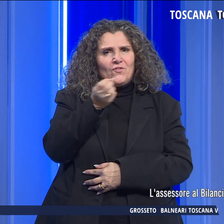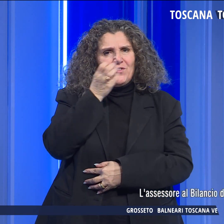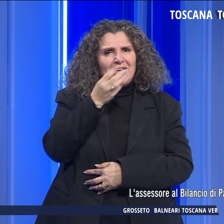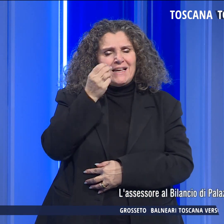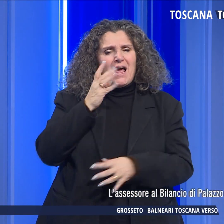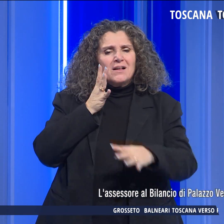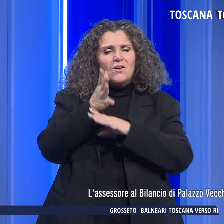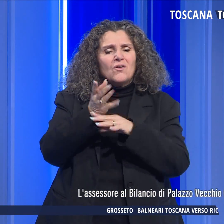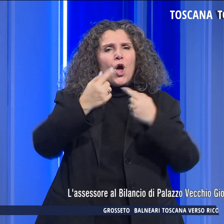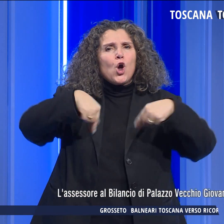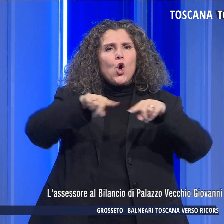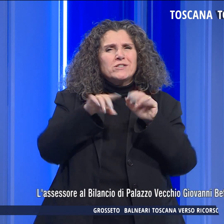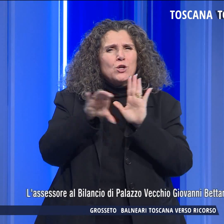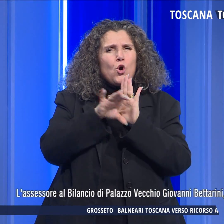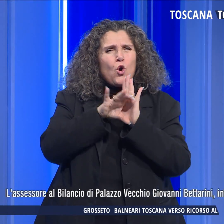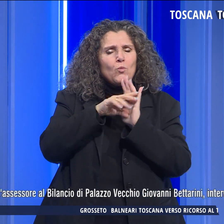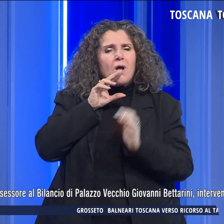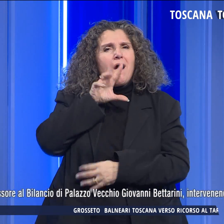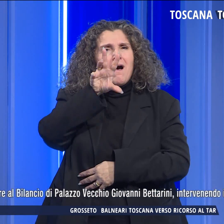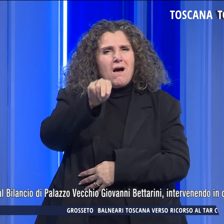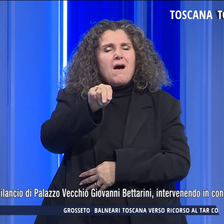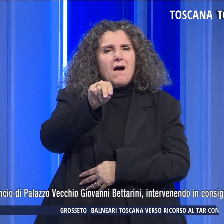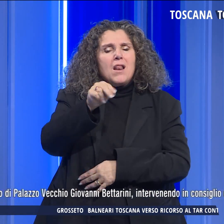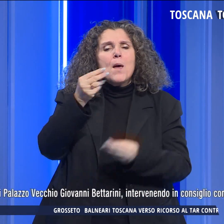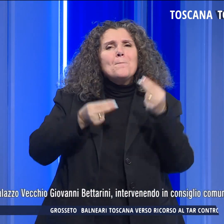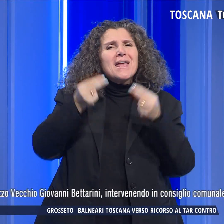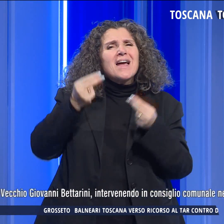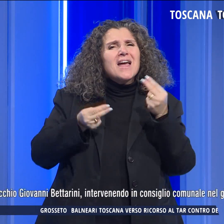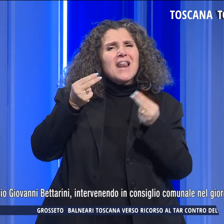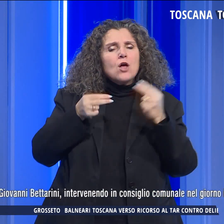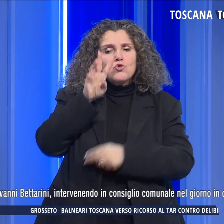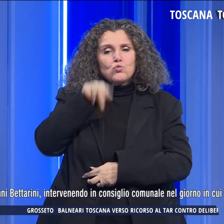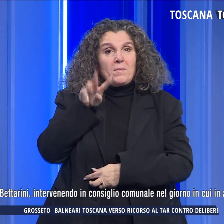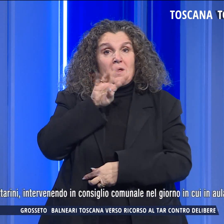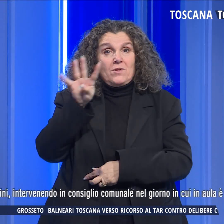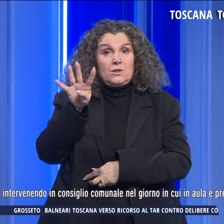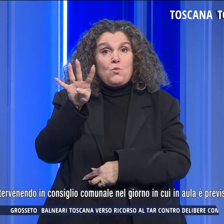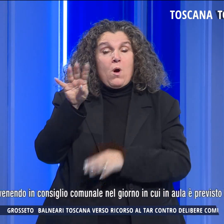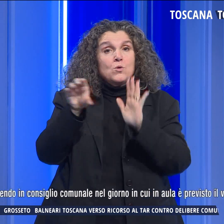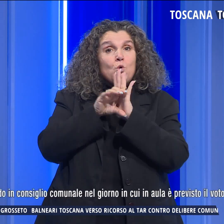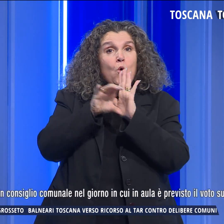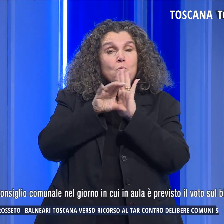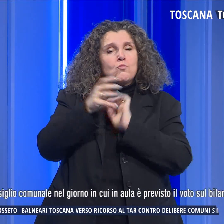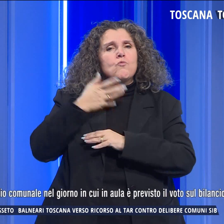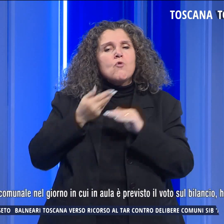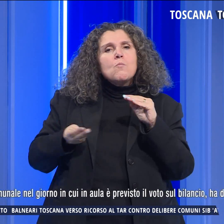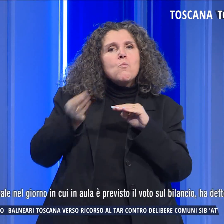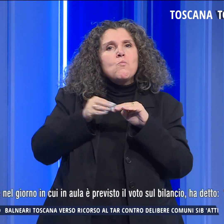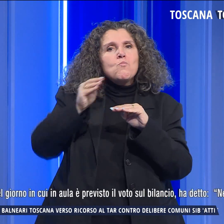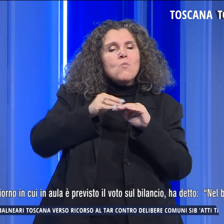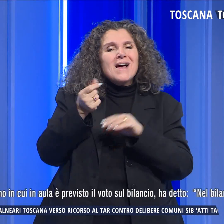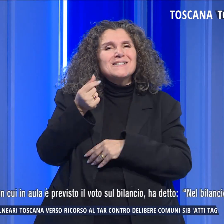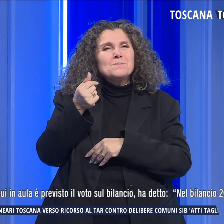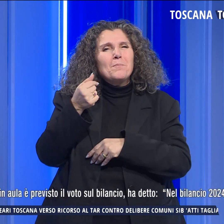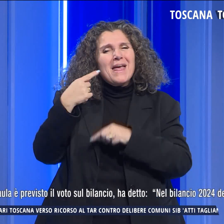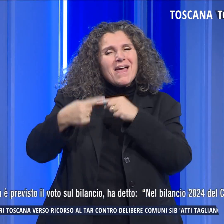intervenendo in Consiglio Comunale, ha detto Nel bilancio 2024 del Comune c'è un aumento della spesa